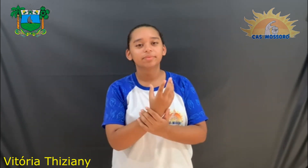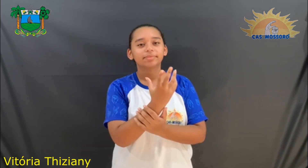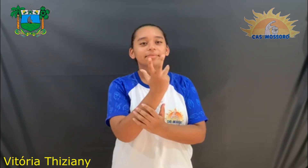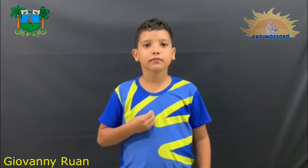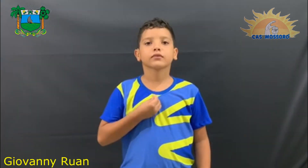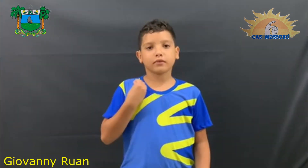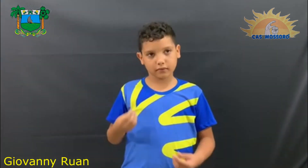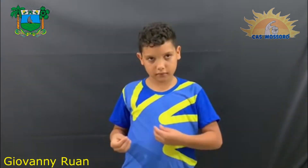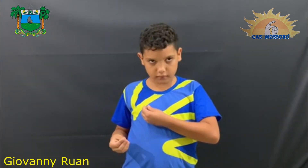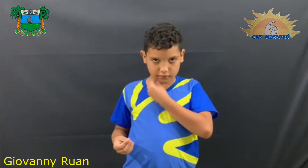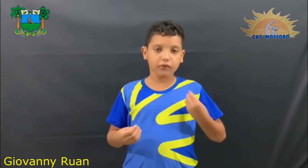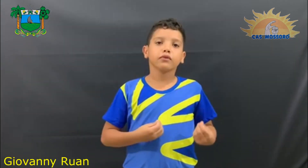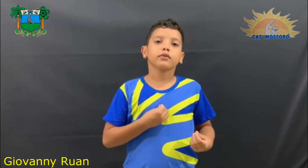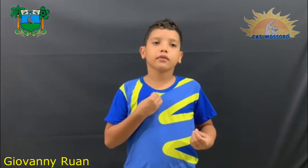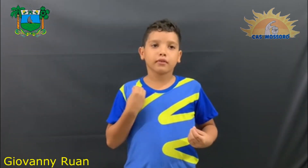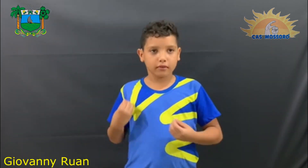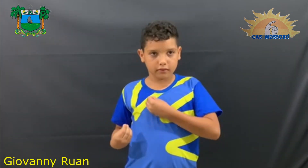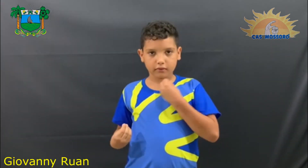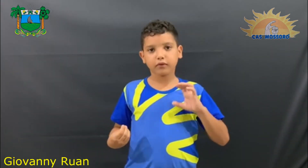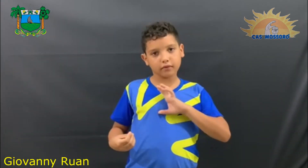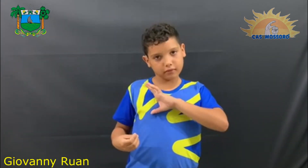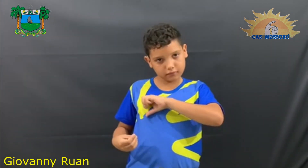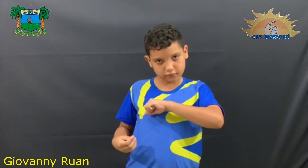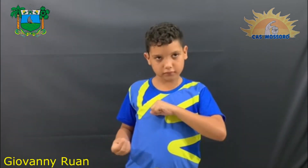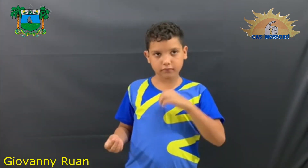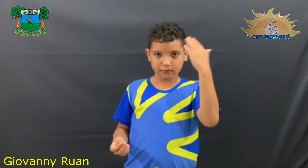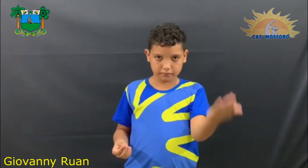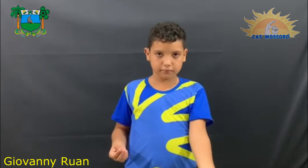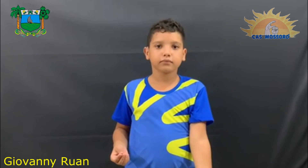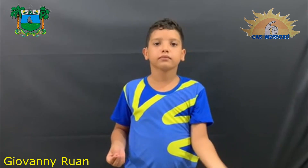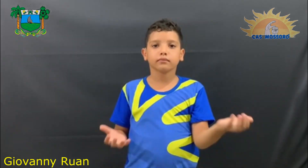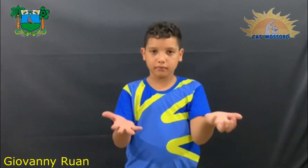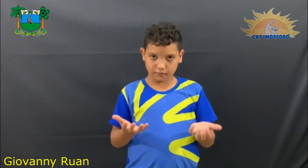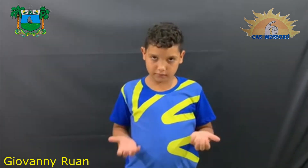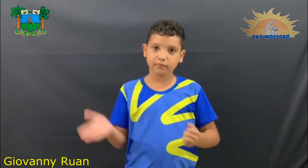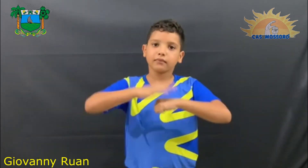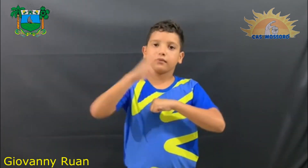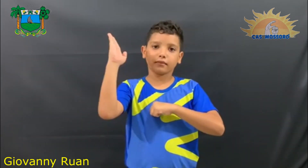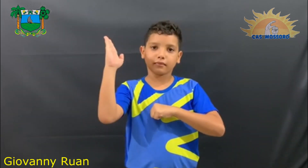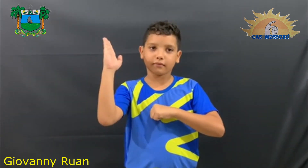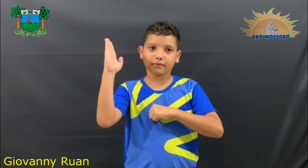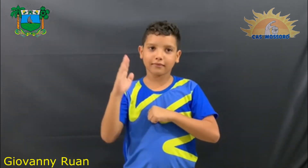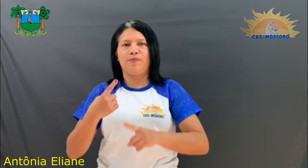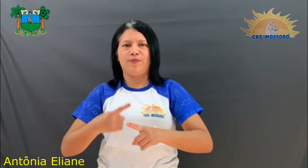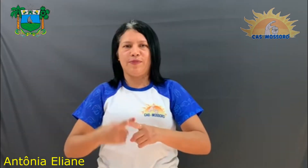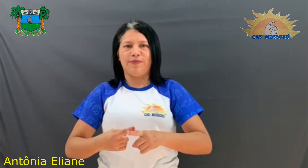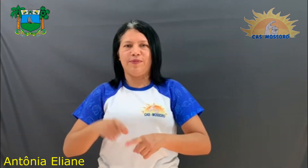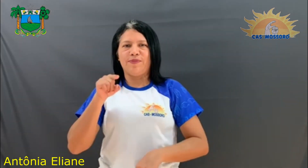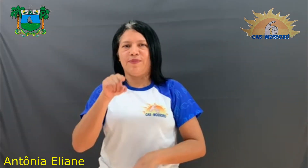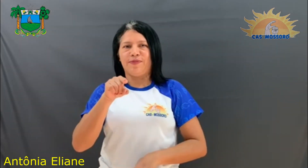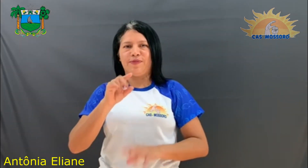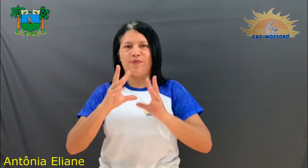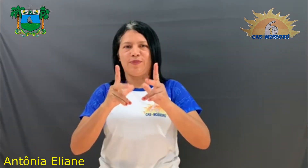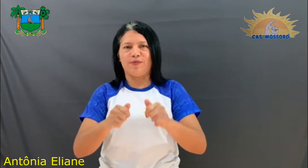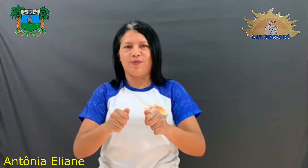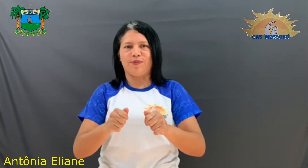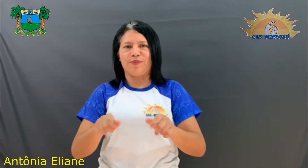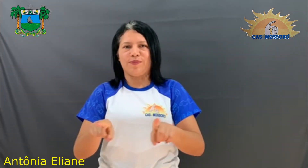mil vidas nesse mundo, não seria bastante pra te amar. Enfim, por ser inteira em